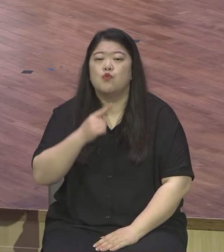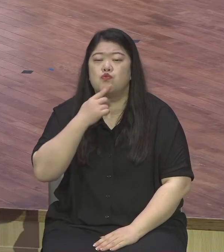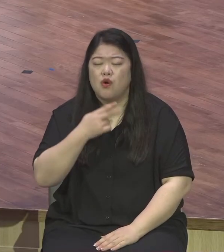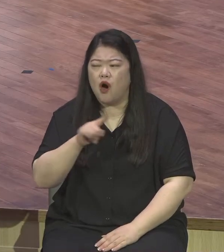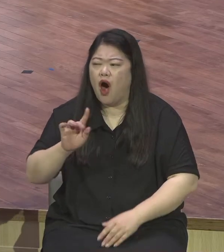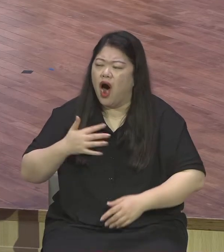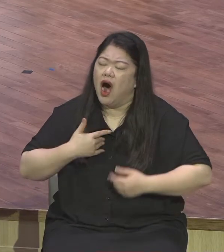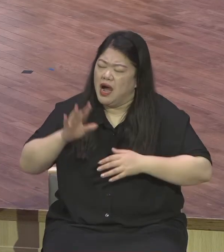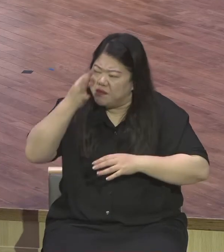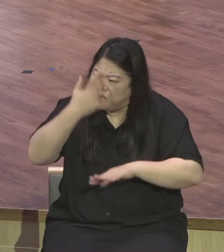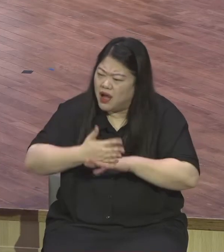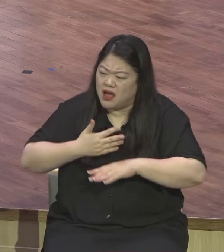그게 뭡니까